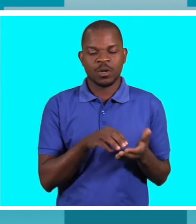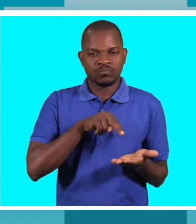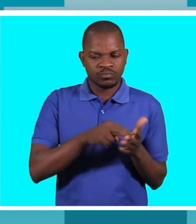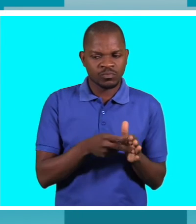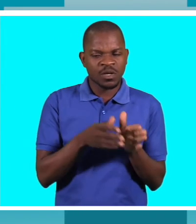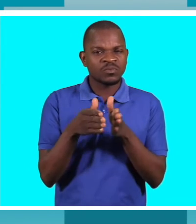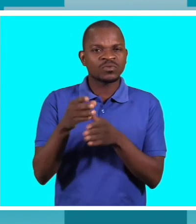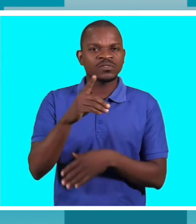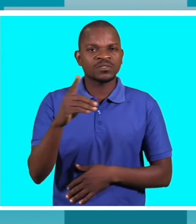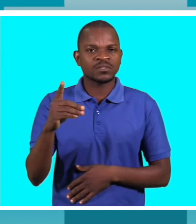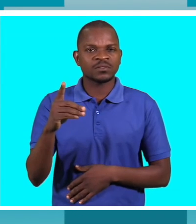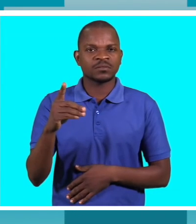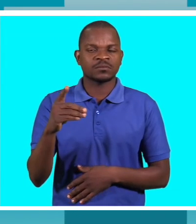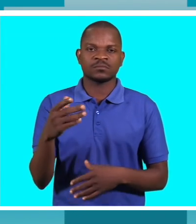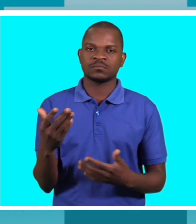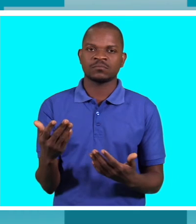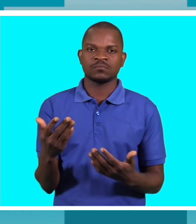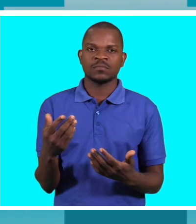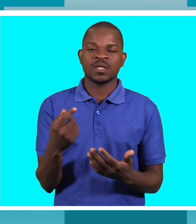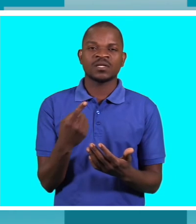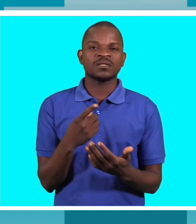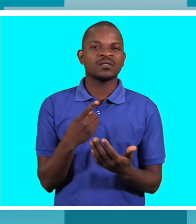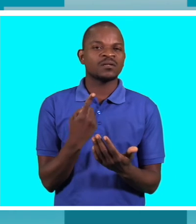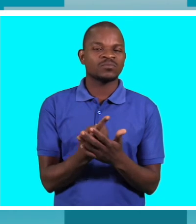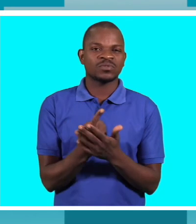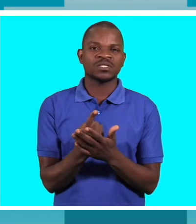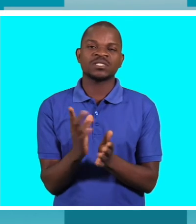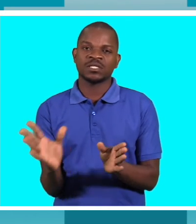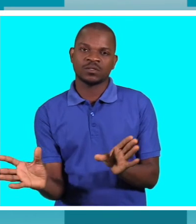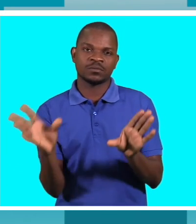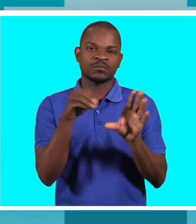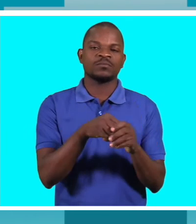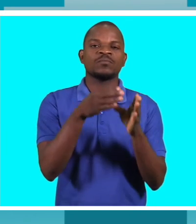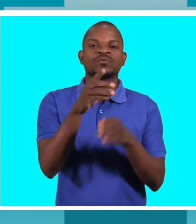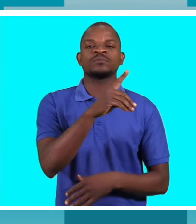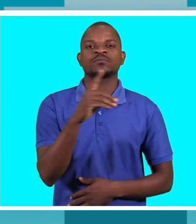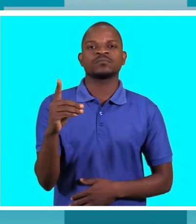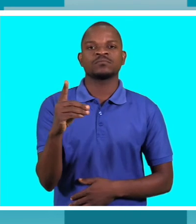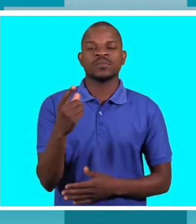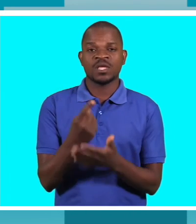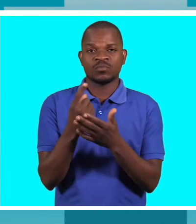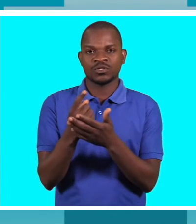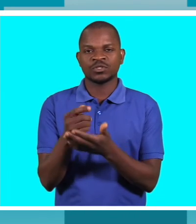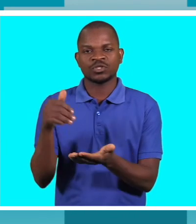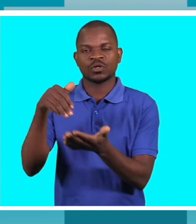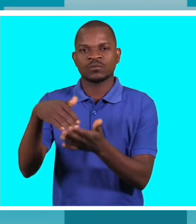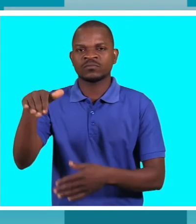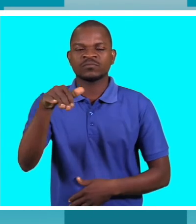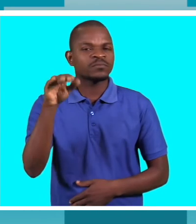há muitas práticas de as pessoas planificarem se envolver as pessoas com deficiência é preciso ir lá para saber quais são as